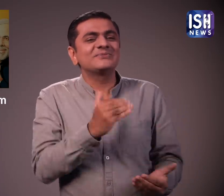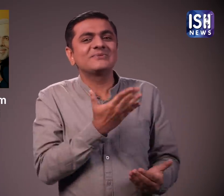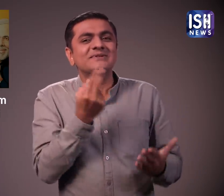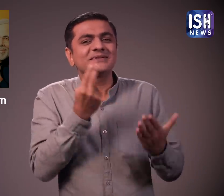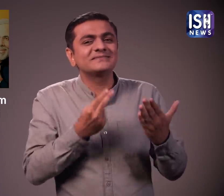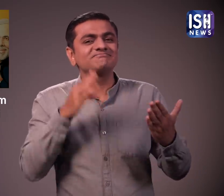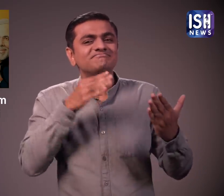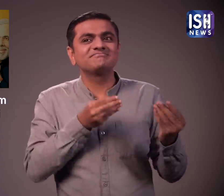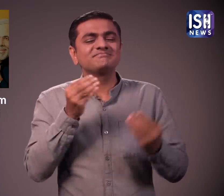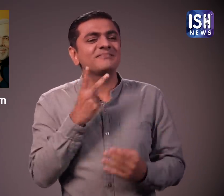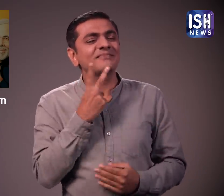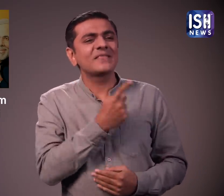वो बेहत खुश था